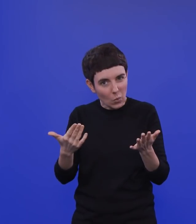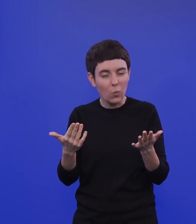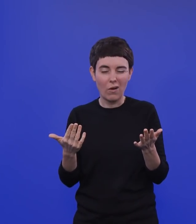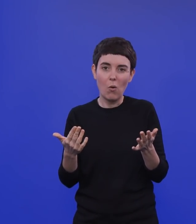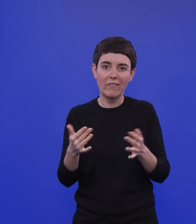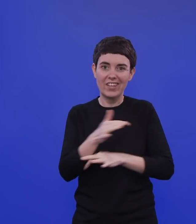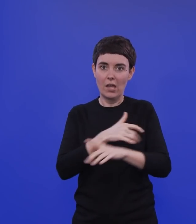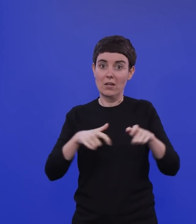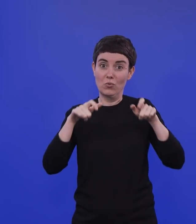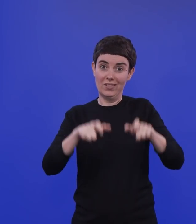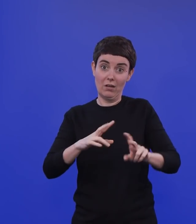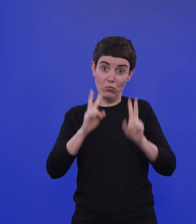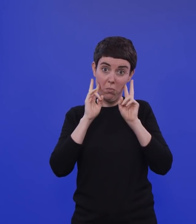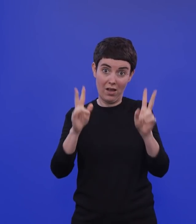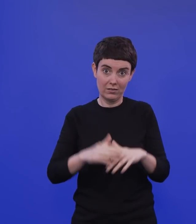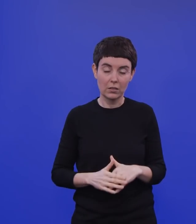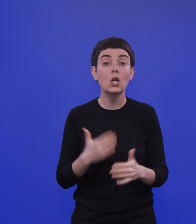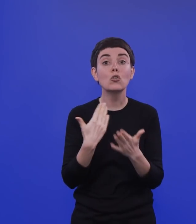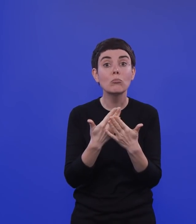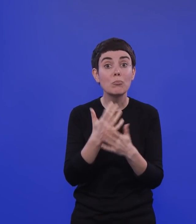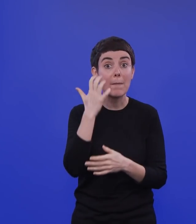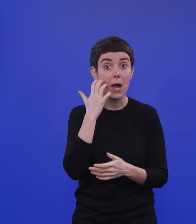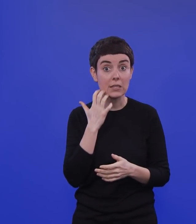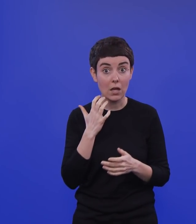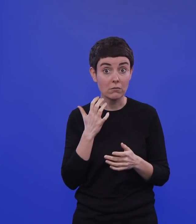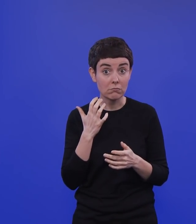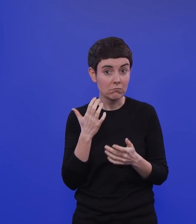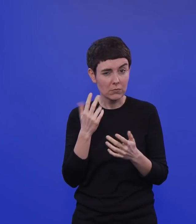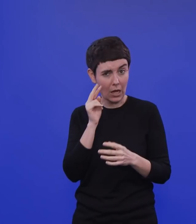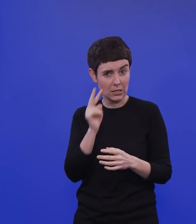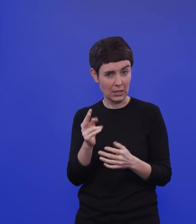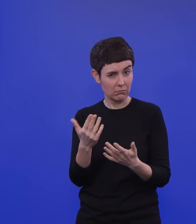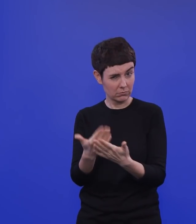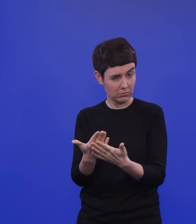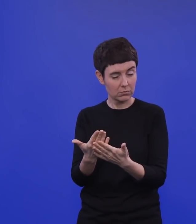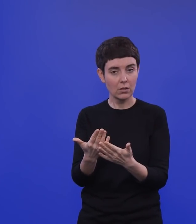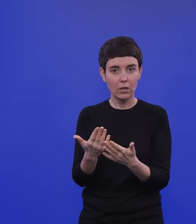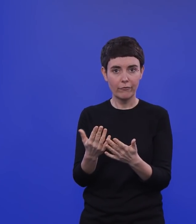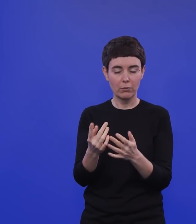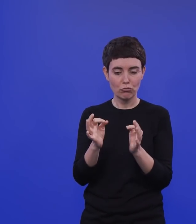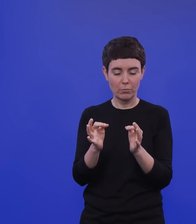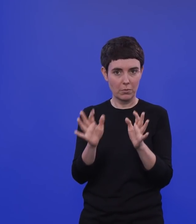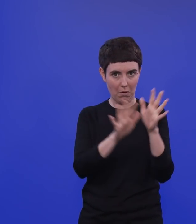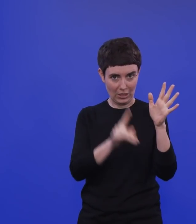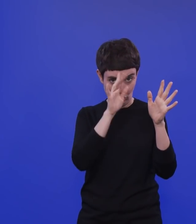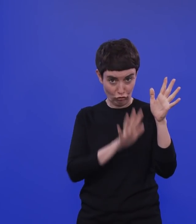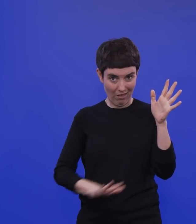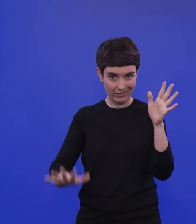beispielsweise ja bei Masern, wo wir ja immer wieder in bestimmten Gegenden, auch in Deutschland, diese regionalen Ausbrüche haben,